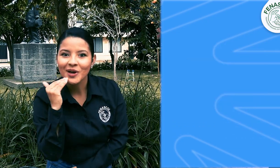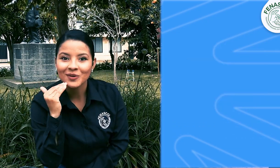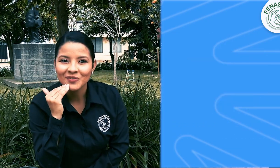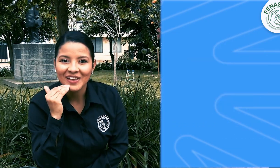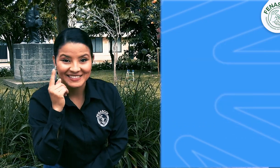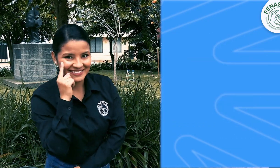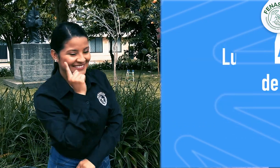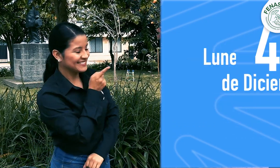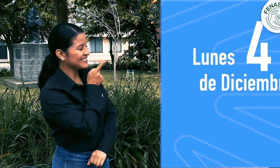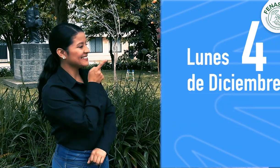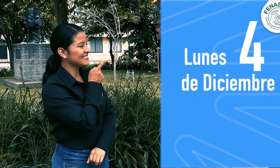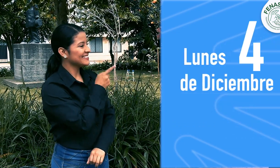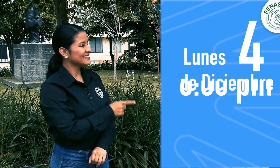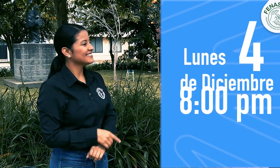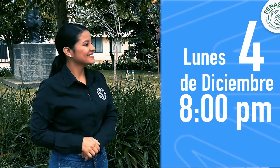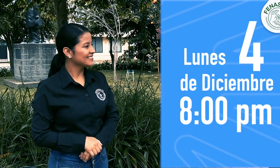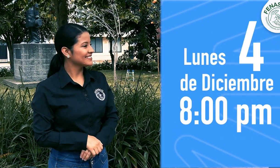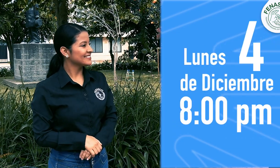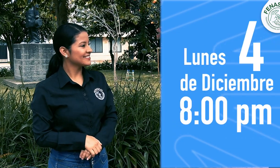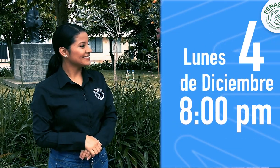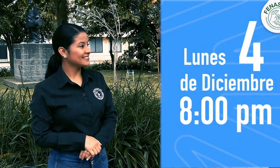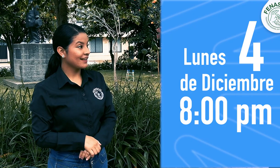sobre este tema. ¿Qué día? ¡Mira!